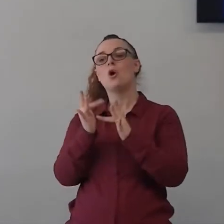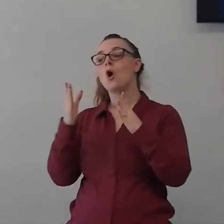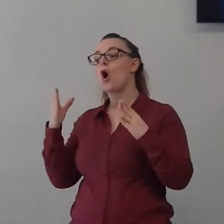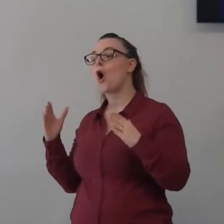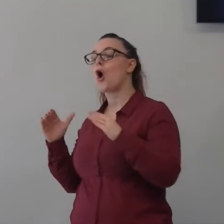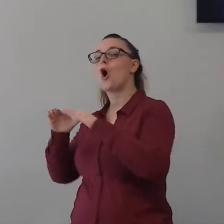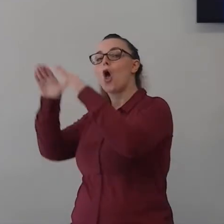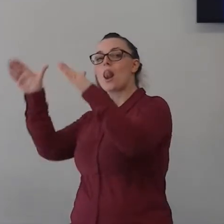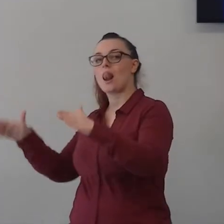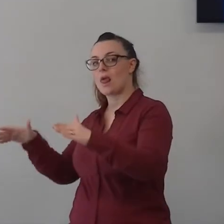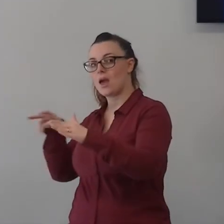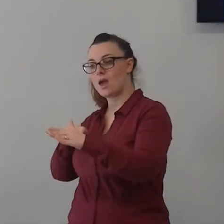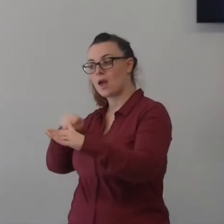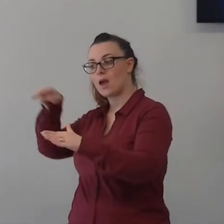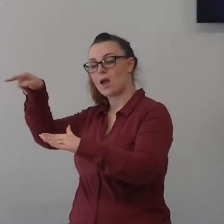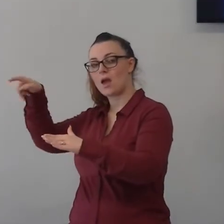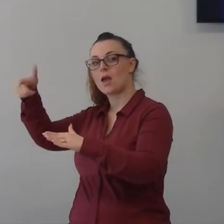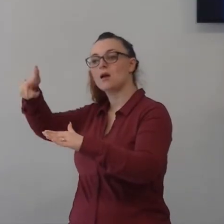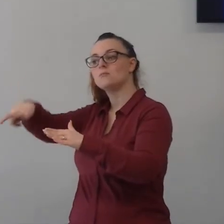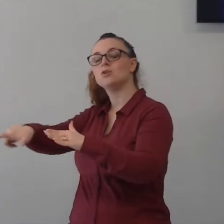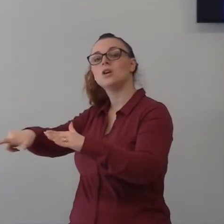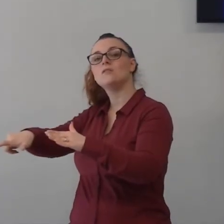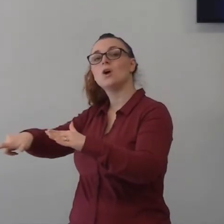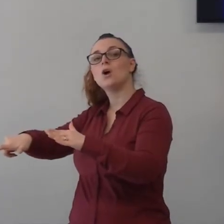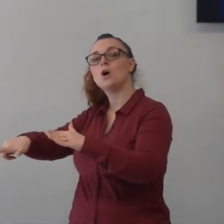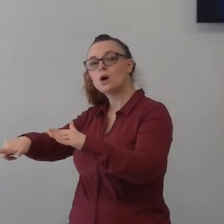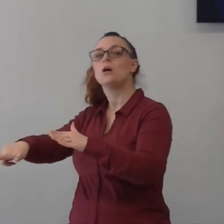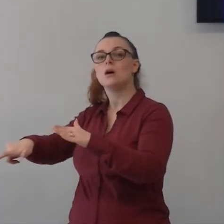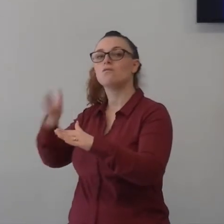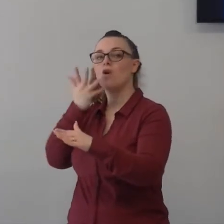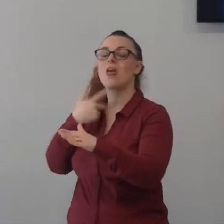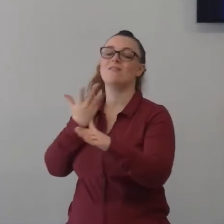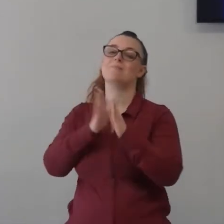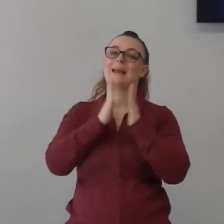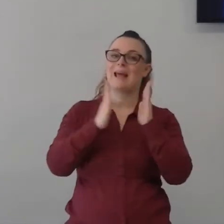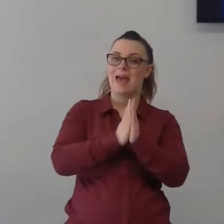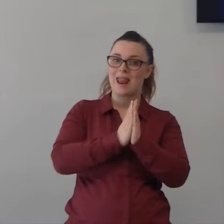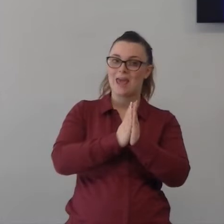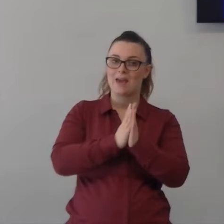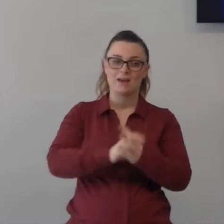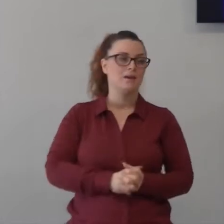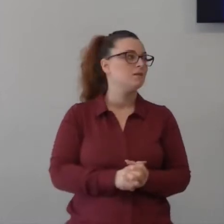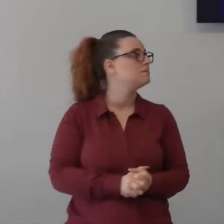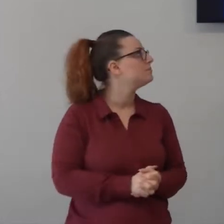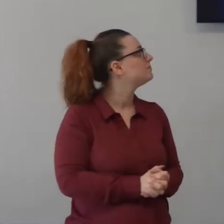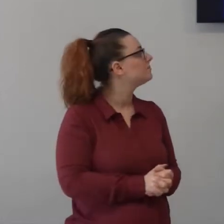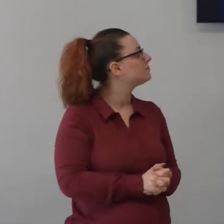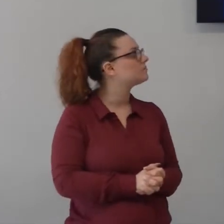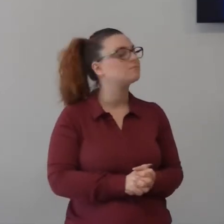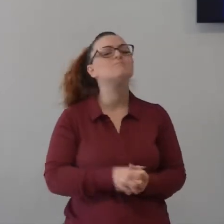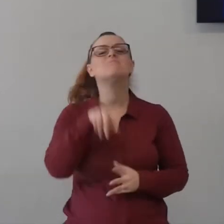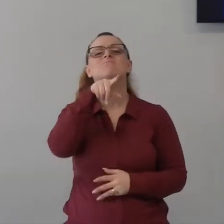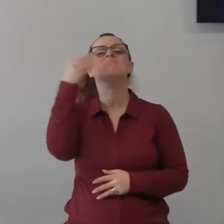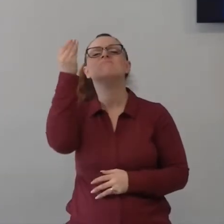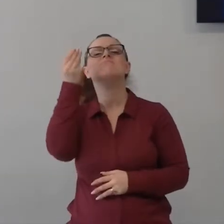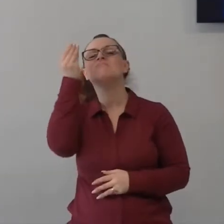pregarlo pregare Gesù stava pregando secondo voi che cosa avrà pregato